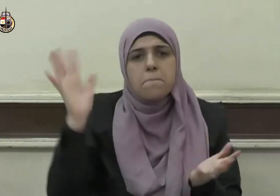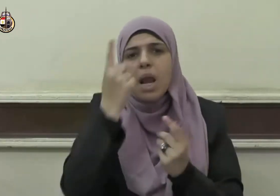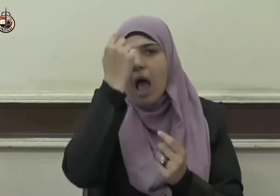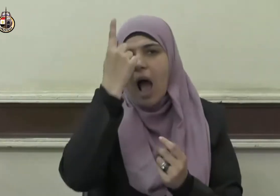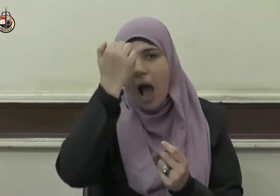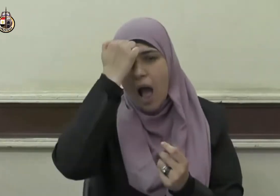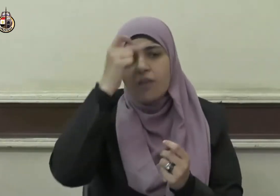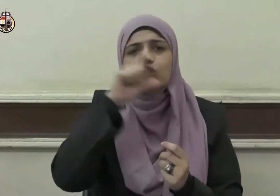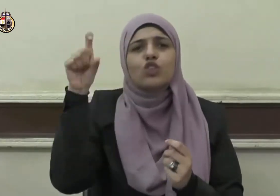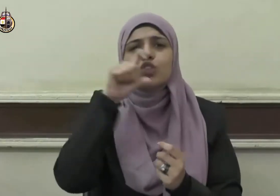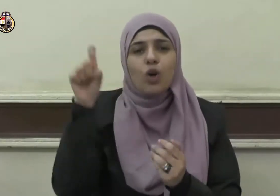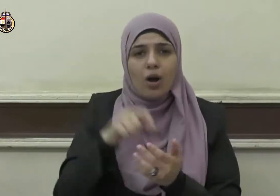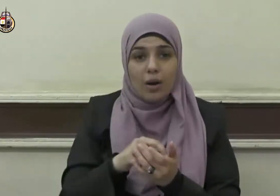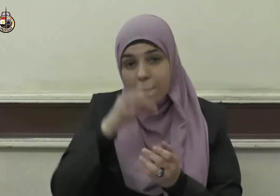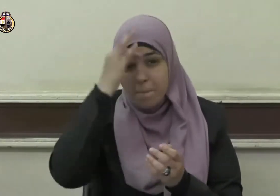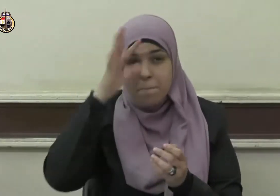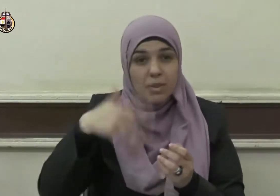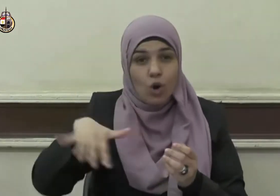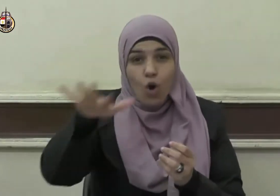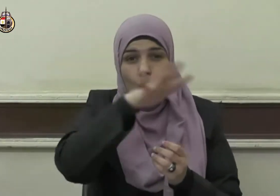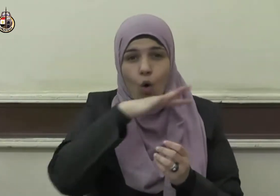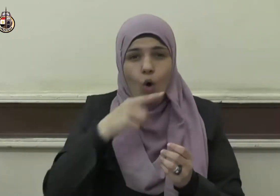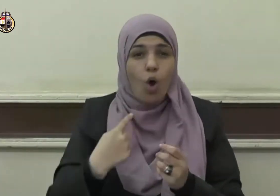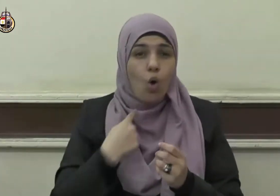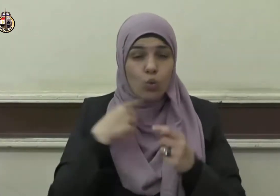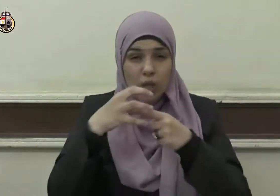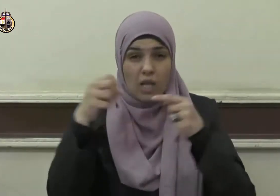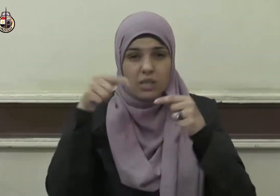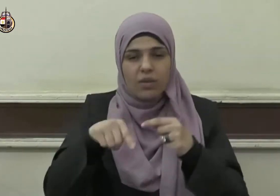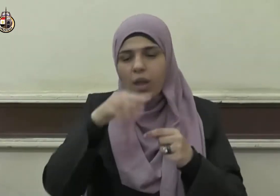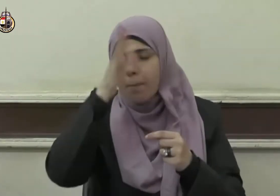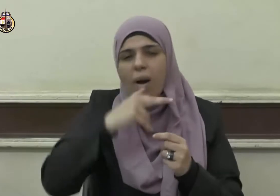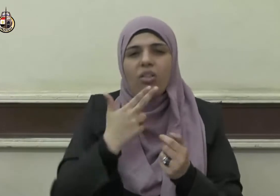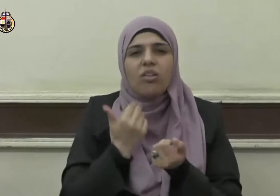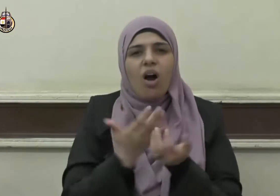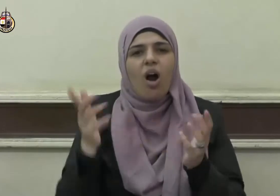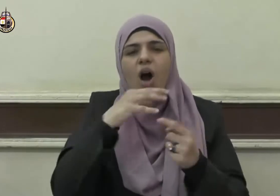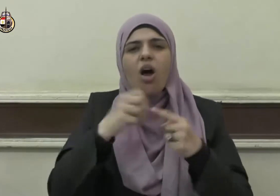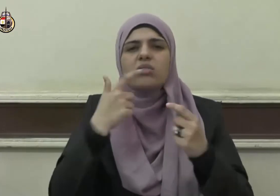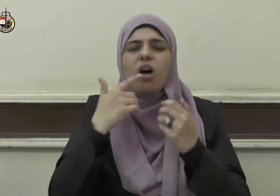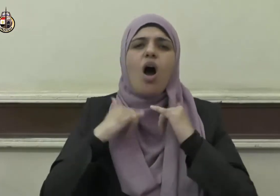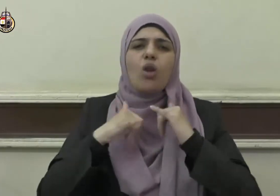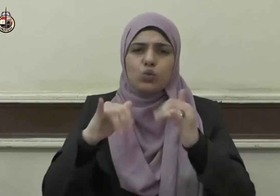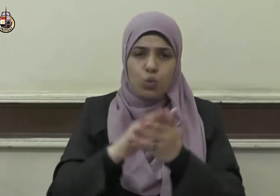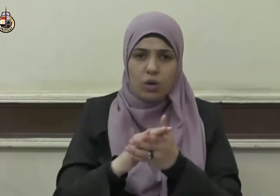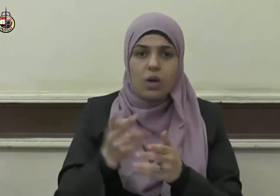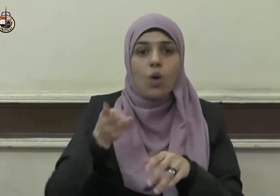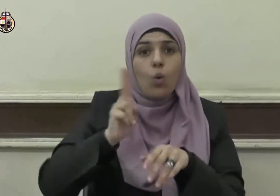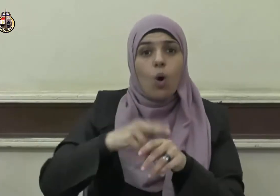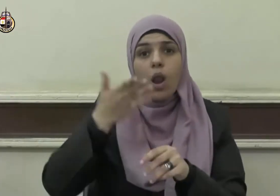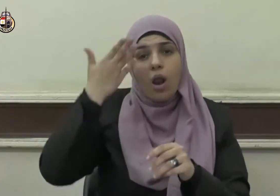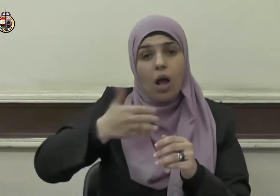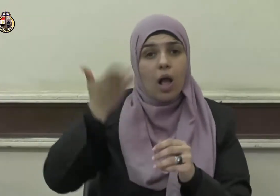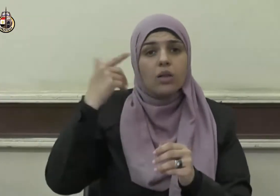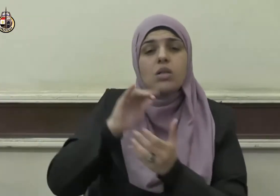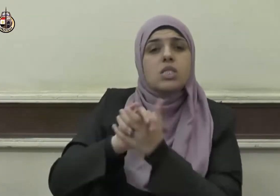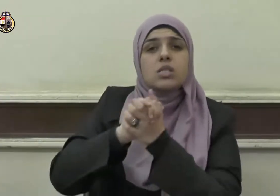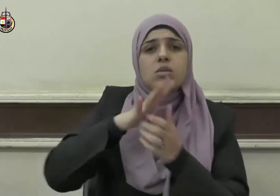من حُرِب خيرها فقد حُرِب ولقد كان صحابة رضوان الله عليهم